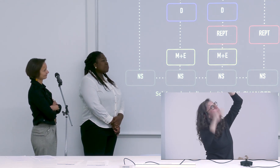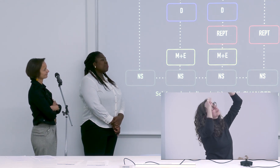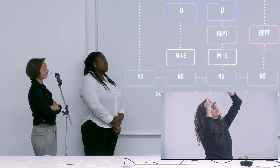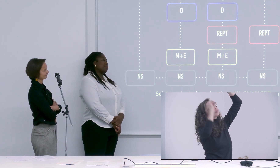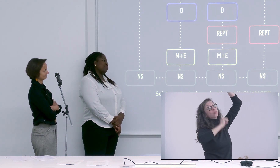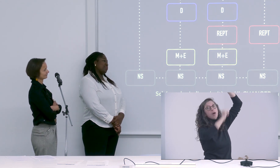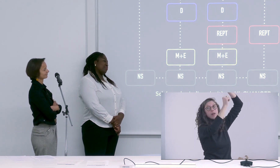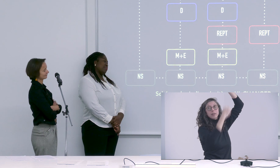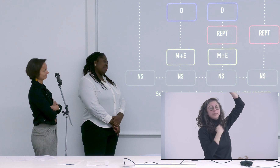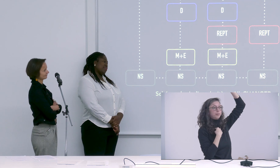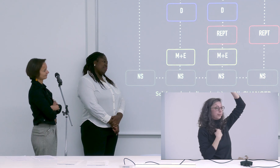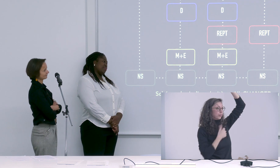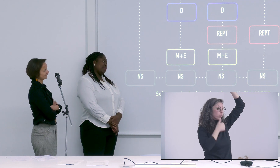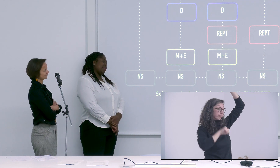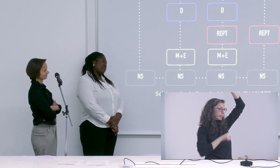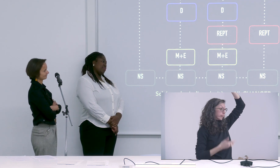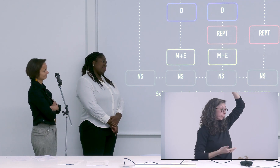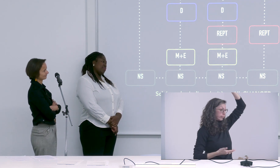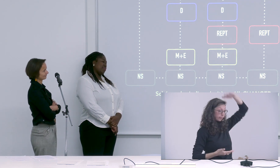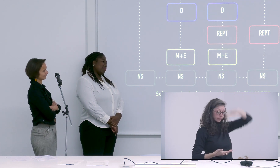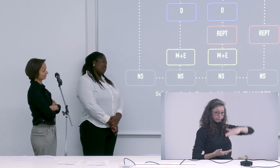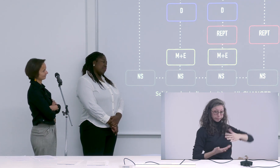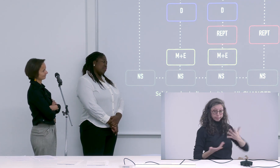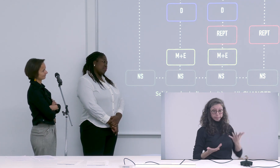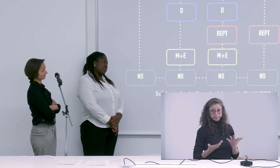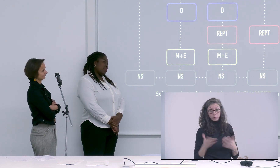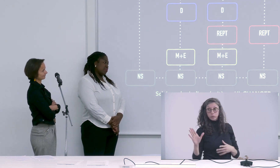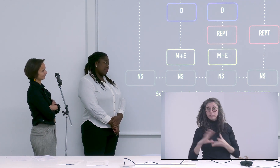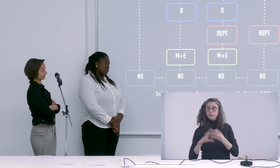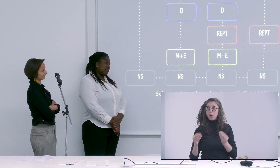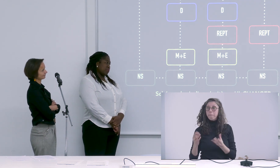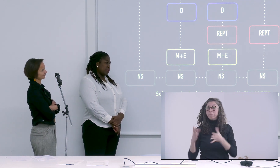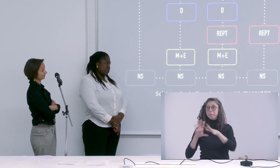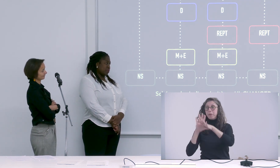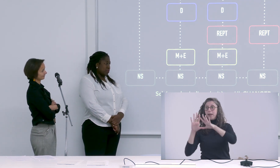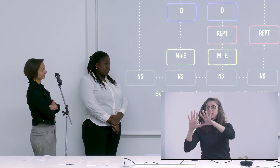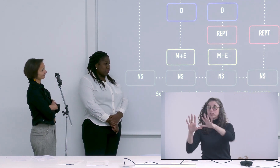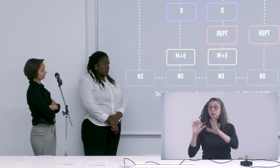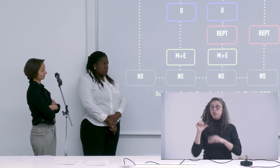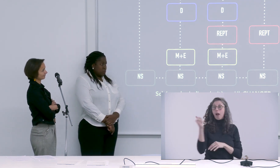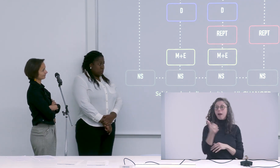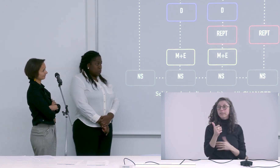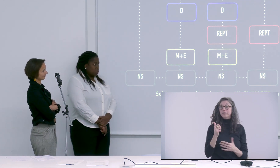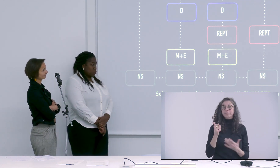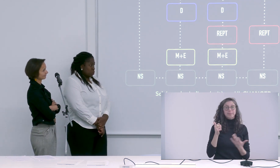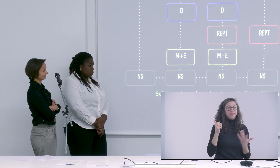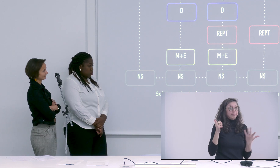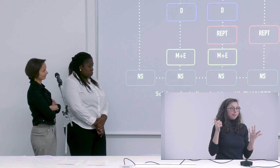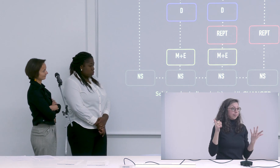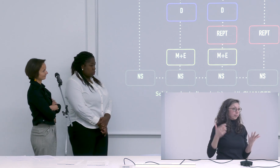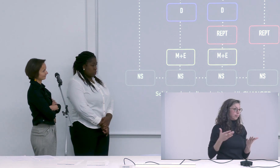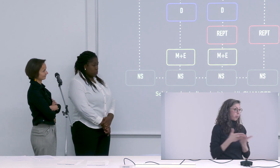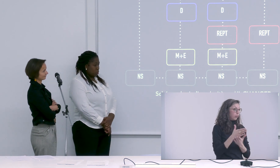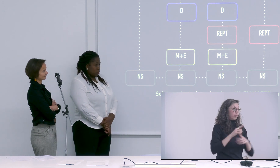créativité à un niveau extrême mais finalement il ne faut je pense pas partir trop loin il faut peut-être plutôt